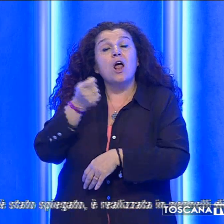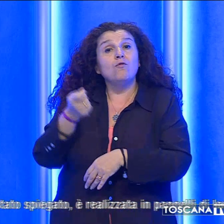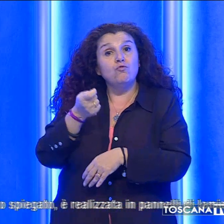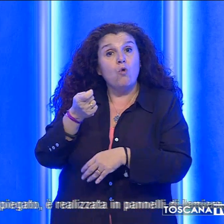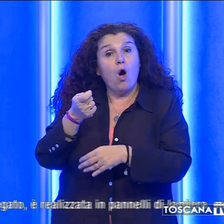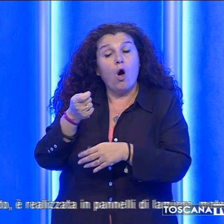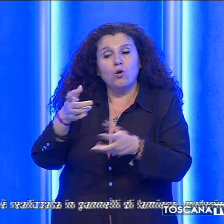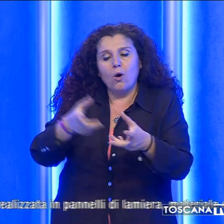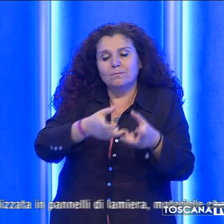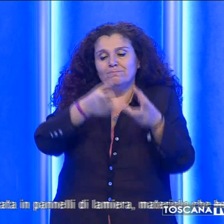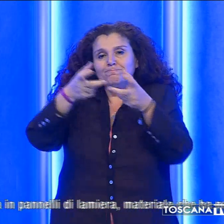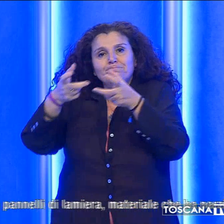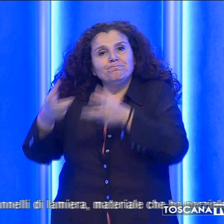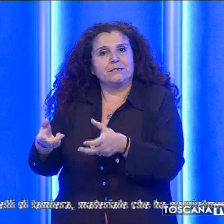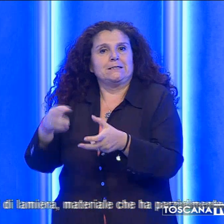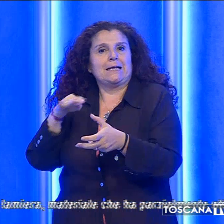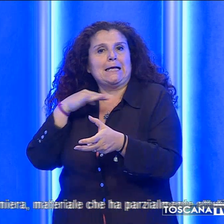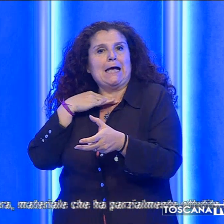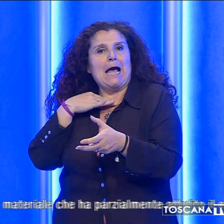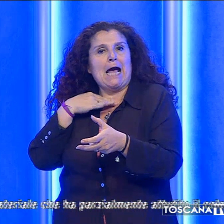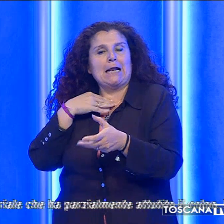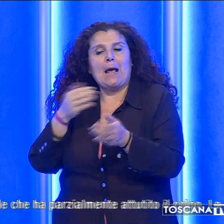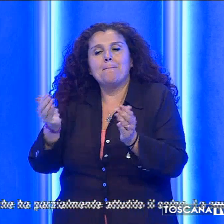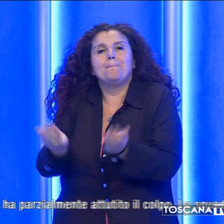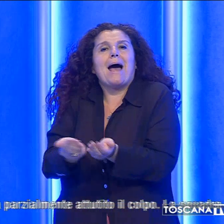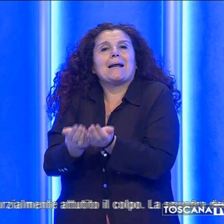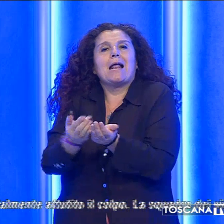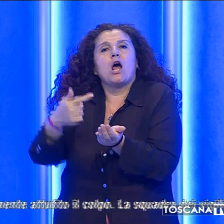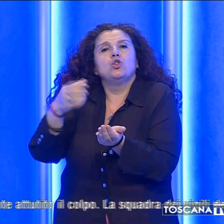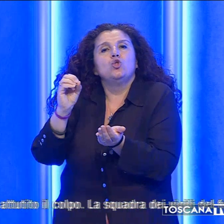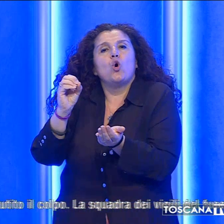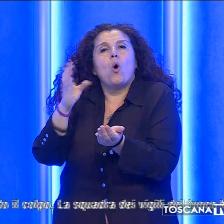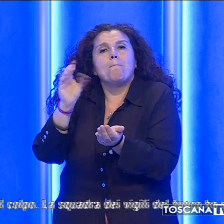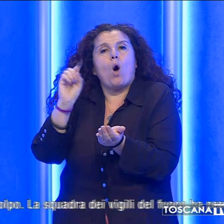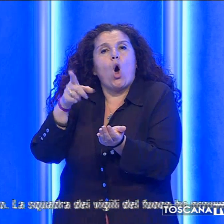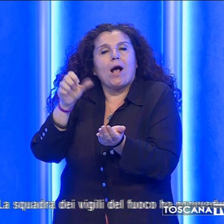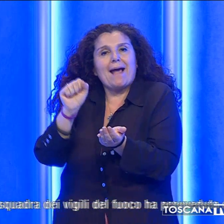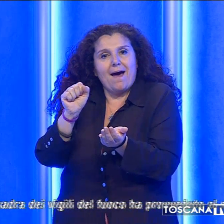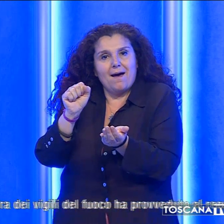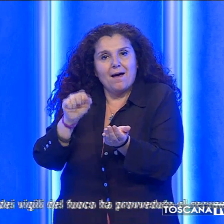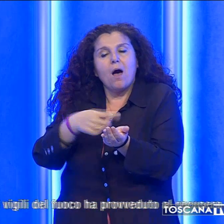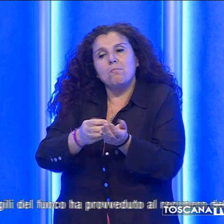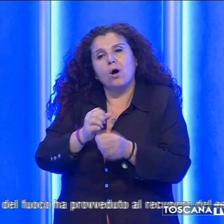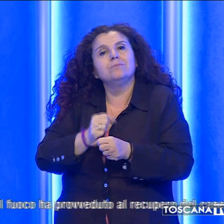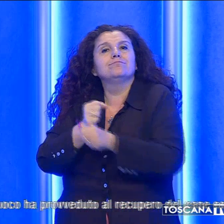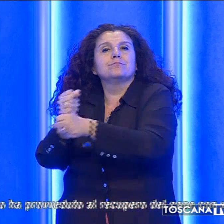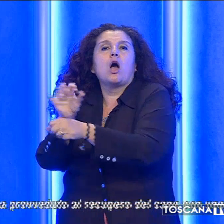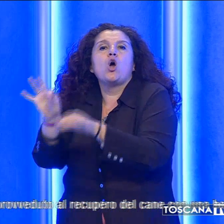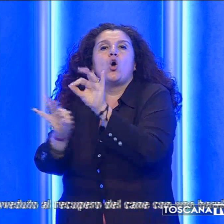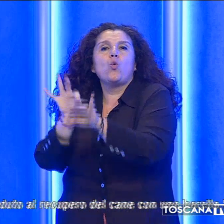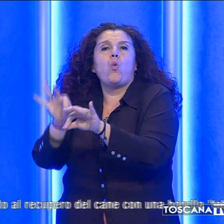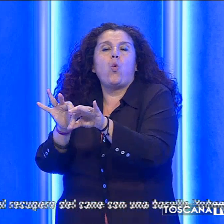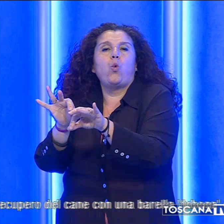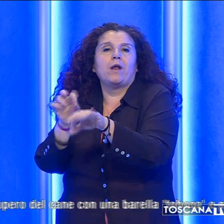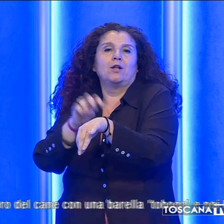provveduto al recupero del cane con una barella toboga e poi lo hanno affidato alle cure di un